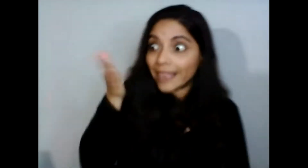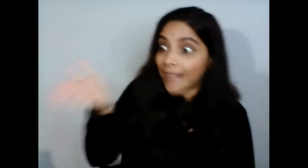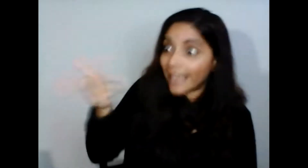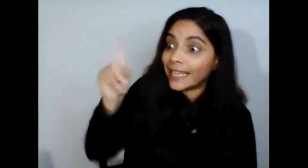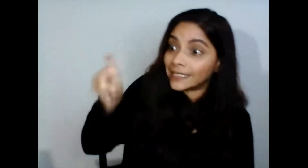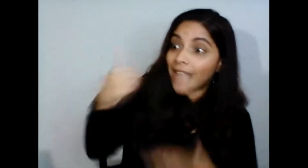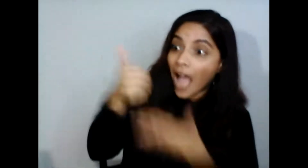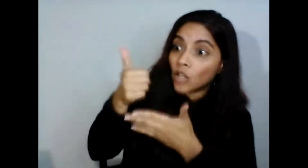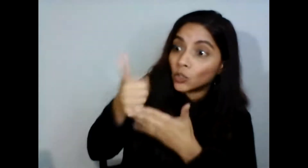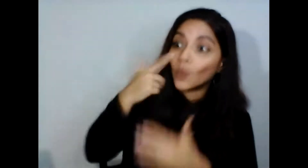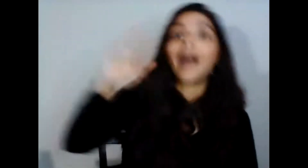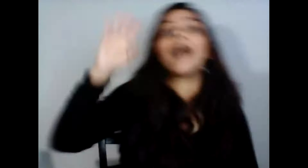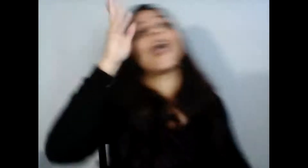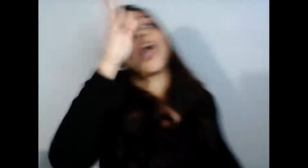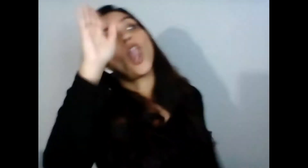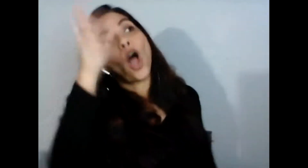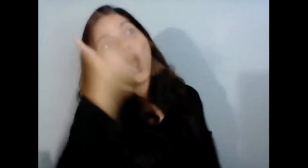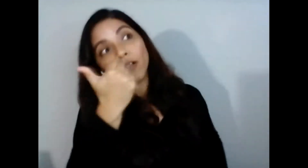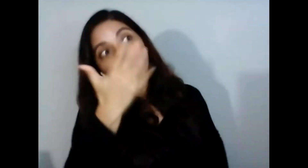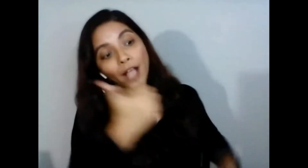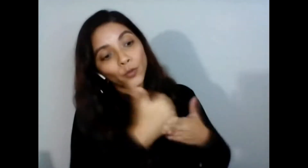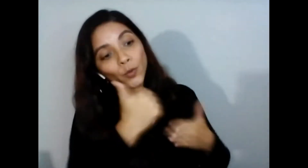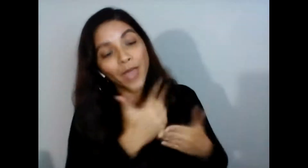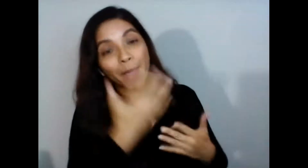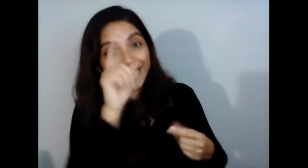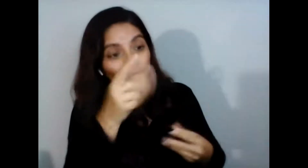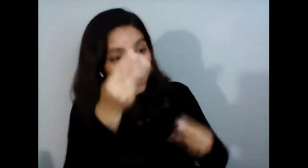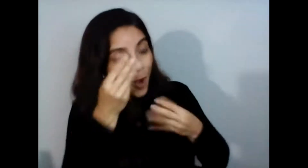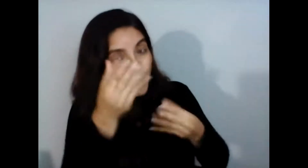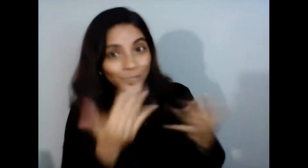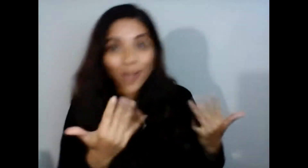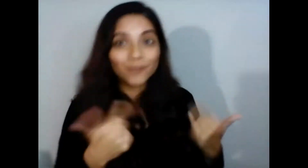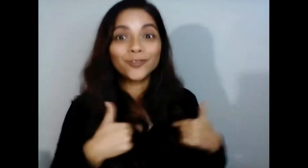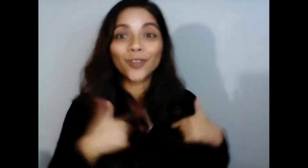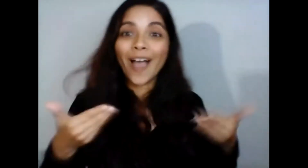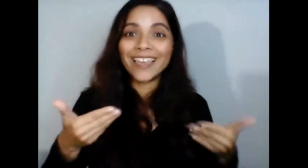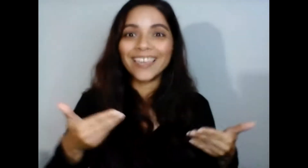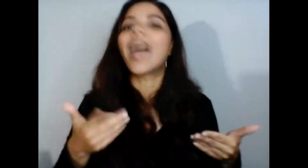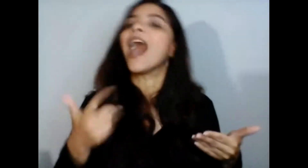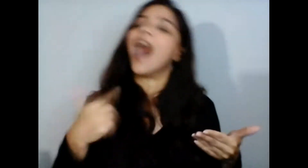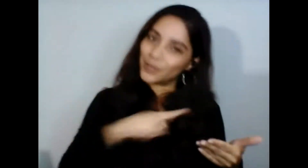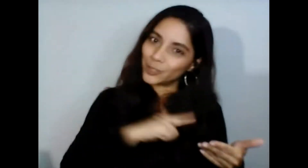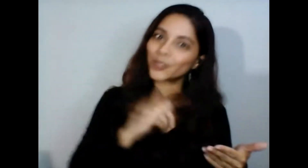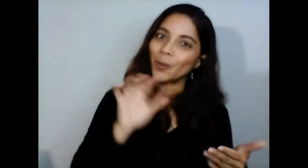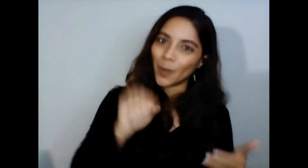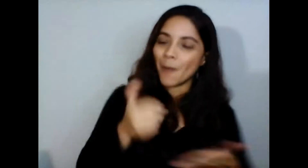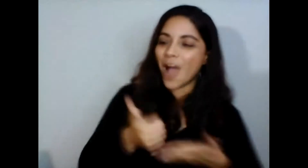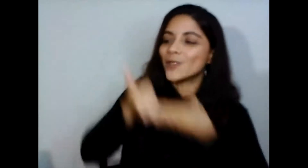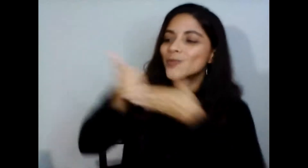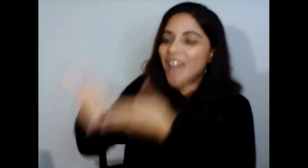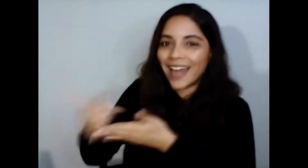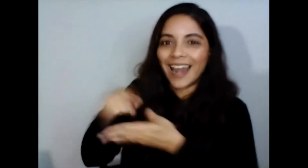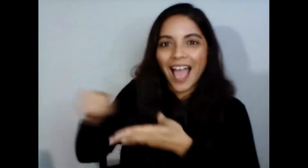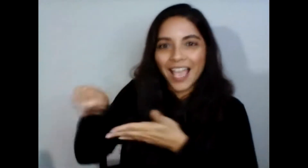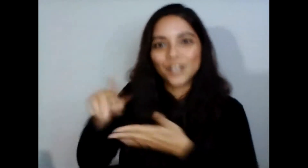mucho mucho tiempo así que dentro de las capacidades que tenemos queremos llenar esos vacíos y sabemos que somos el apoyo